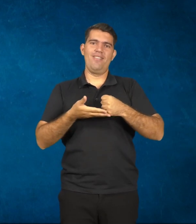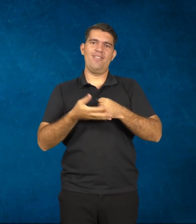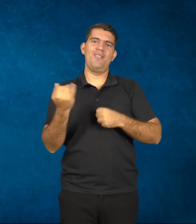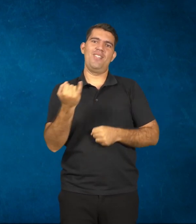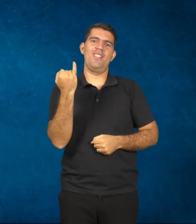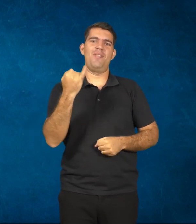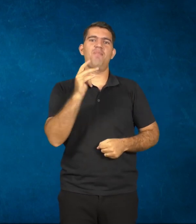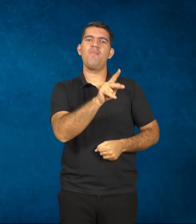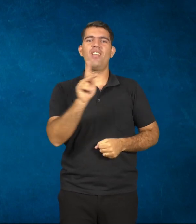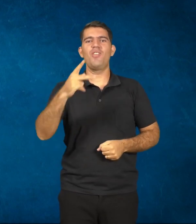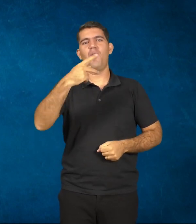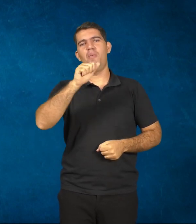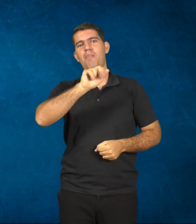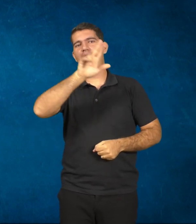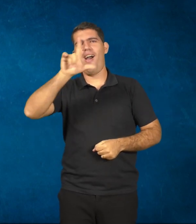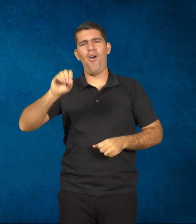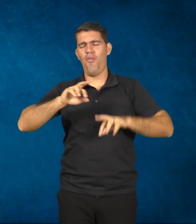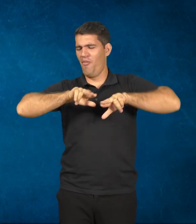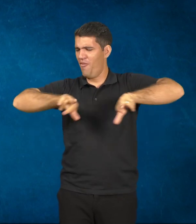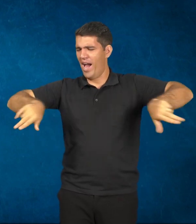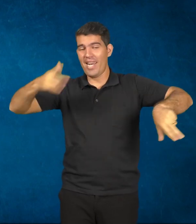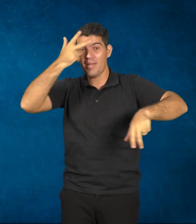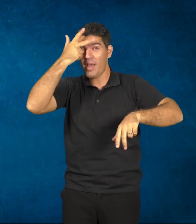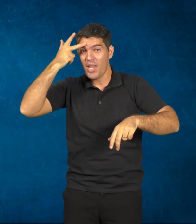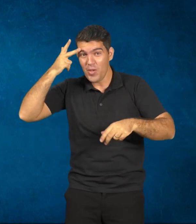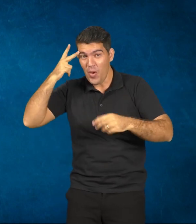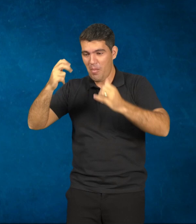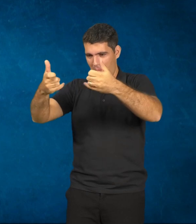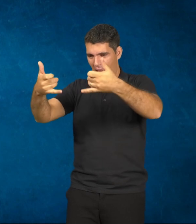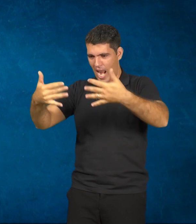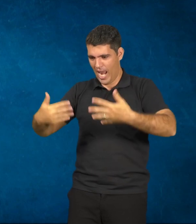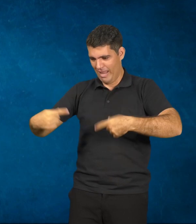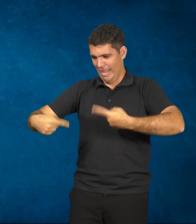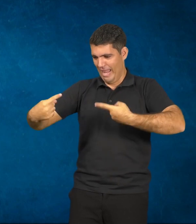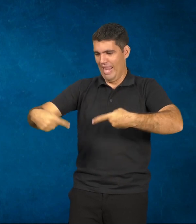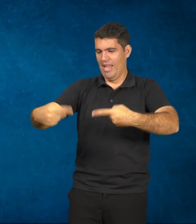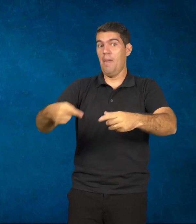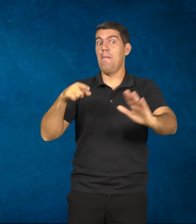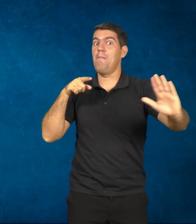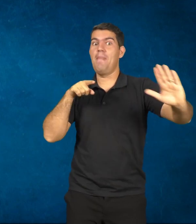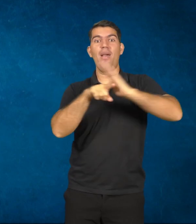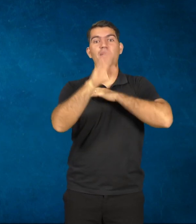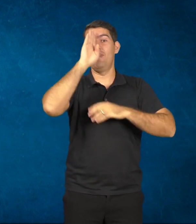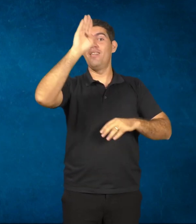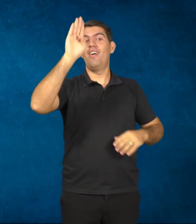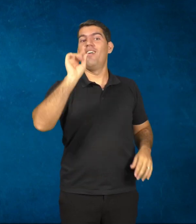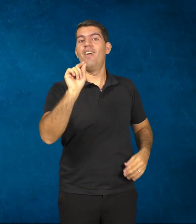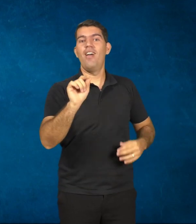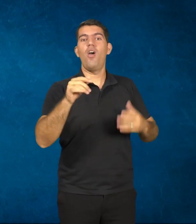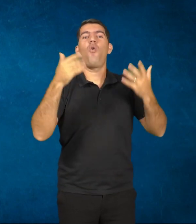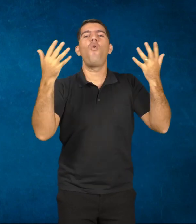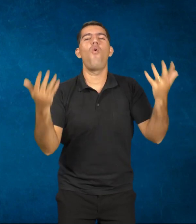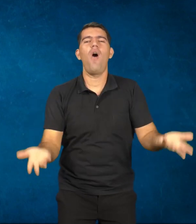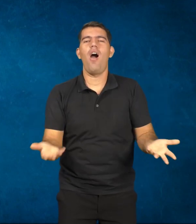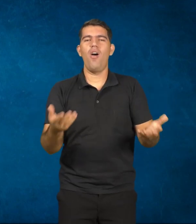Paulo, vejo aqui muitas pessoas discutindo, mas a grande pergunta é, quais são as desvantagens de ter tanta